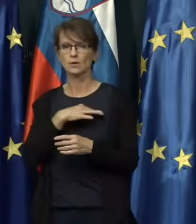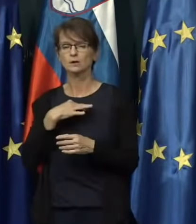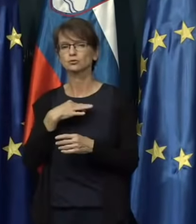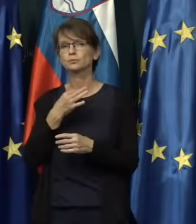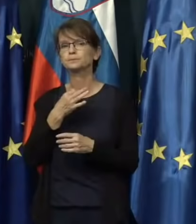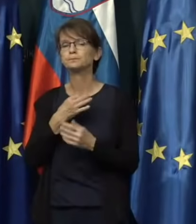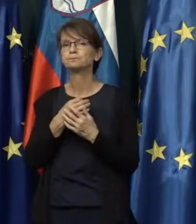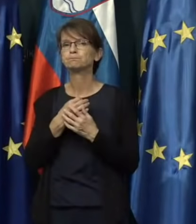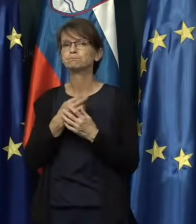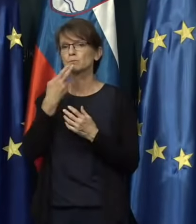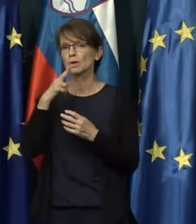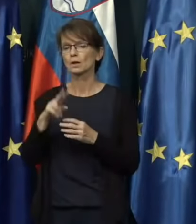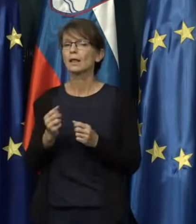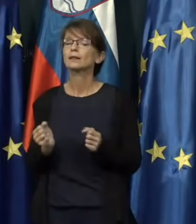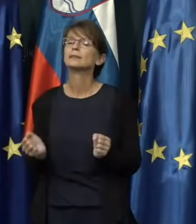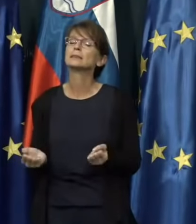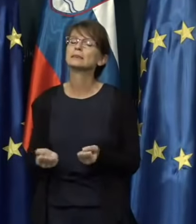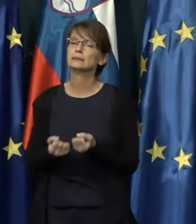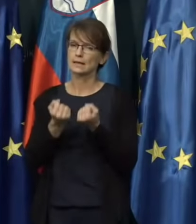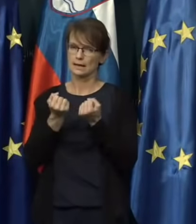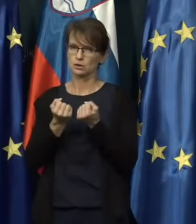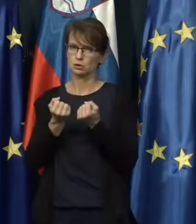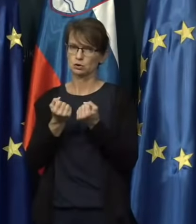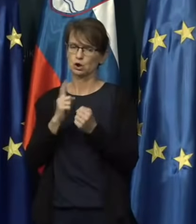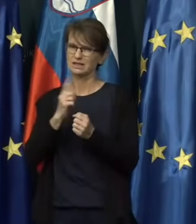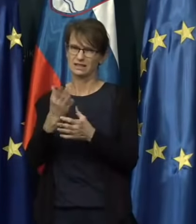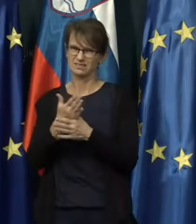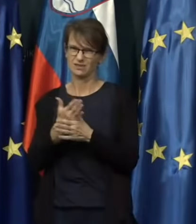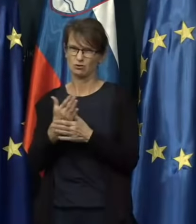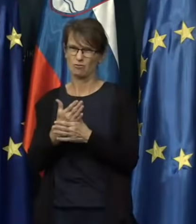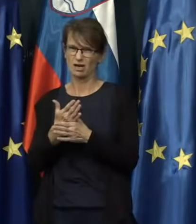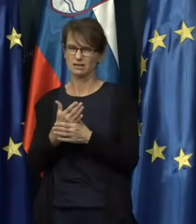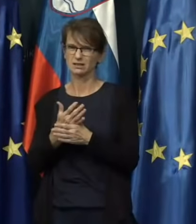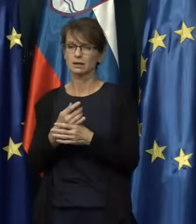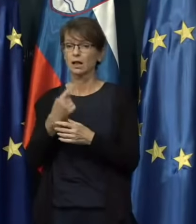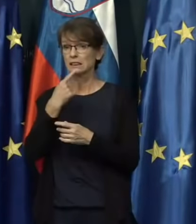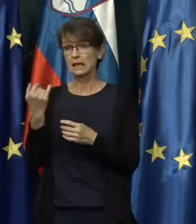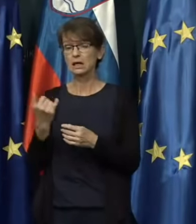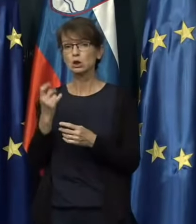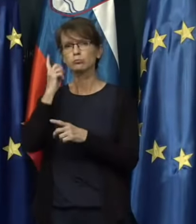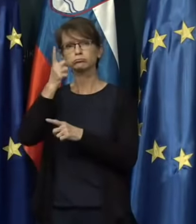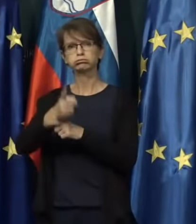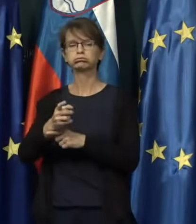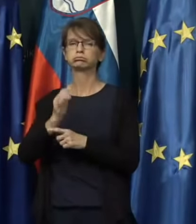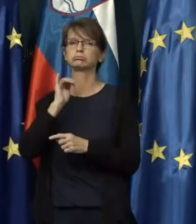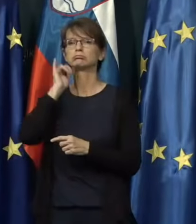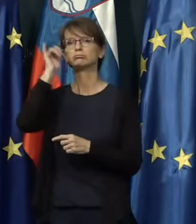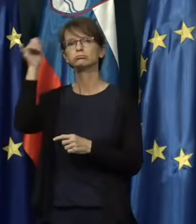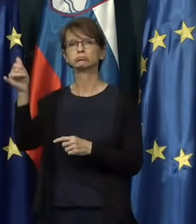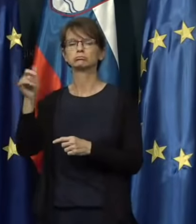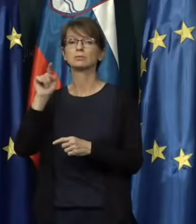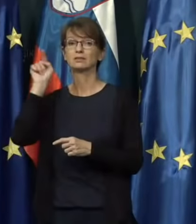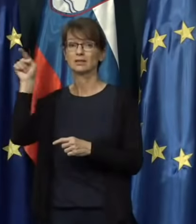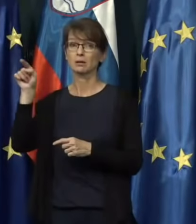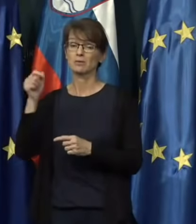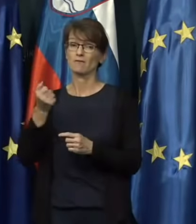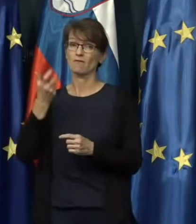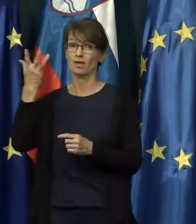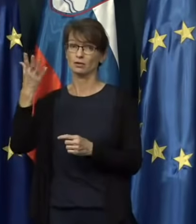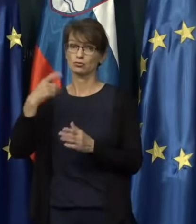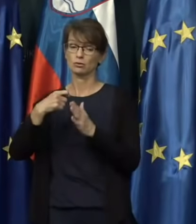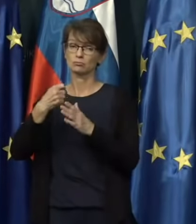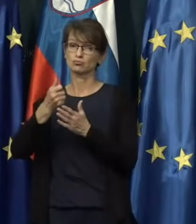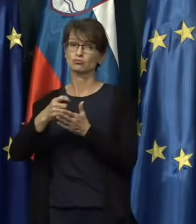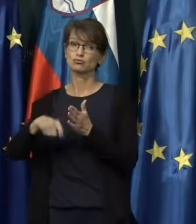Težko je odsvetovati. Dejstvo je, da če se nekdo odloči in potuje v državo, kjer je večjo število okušb,